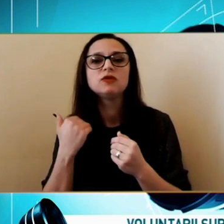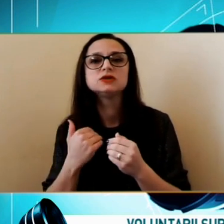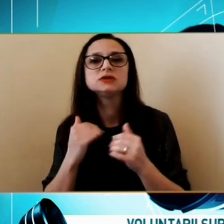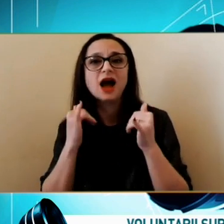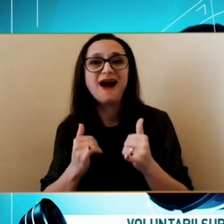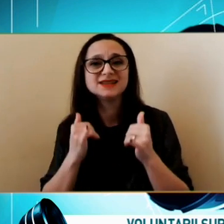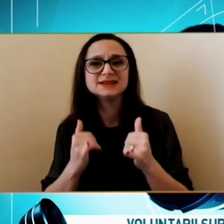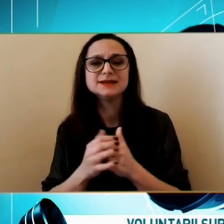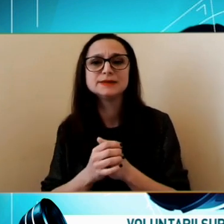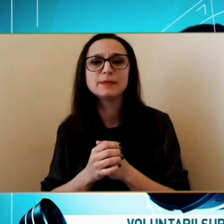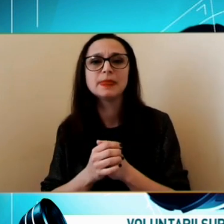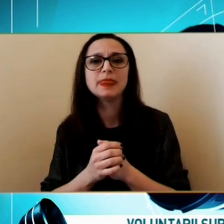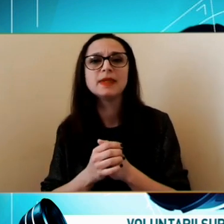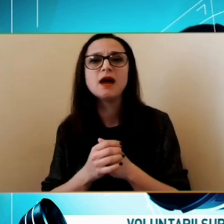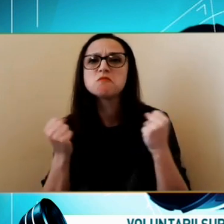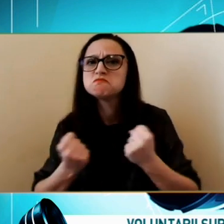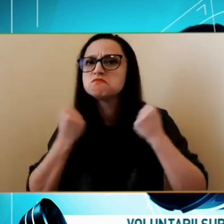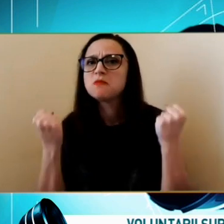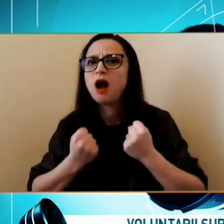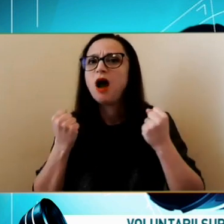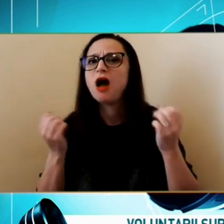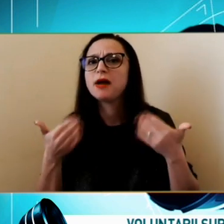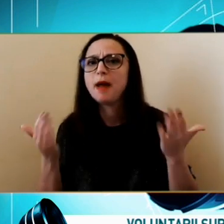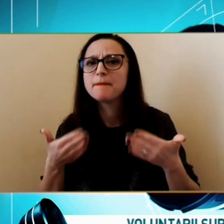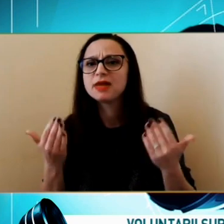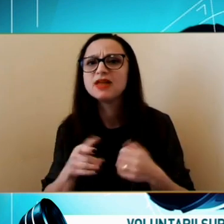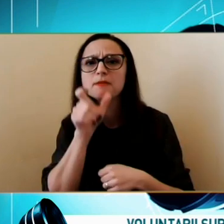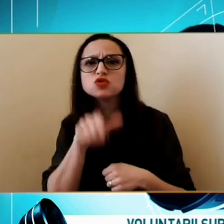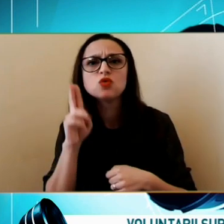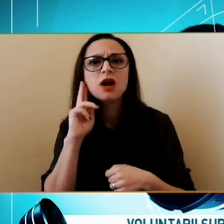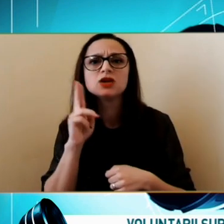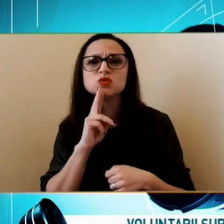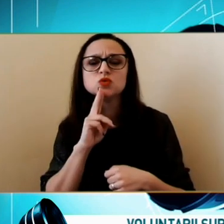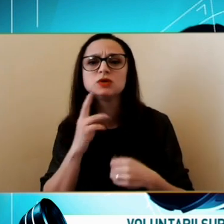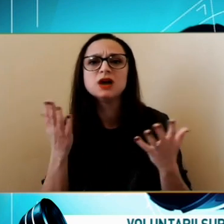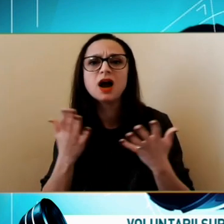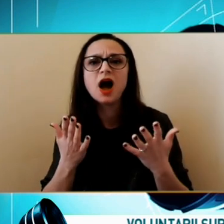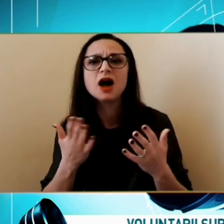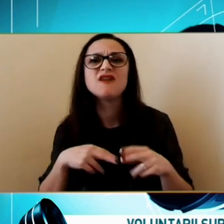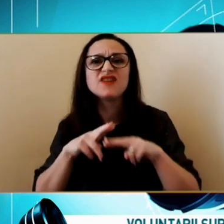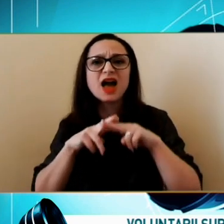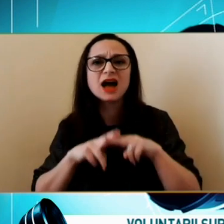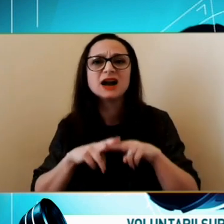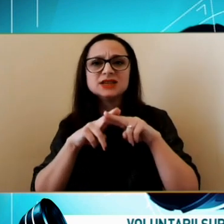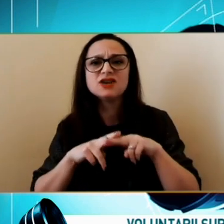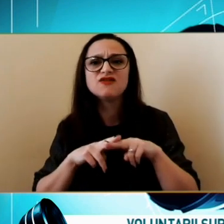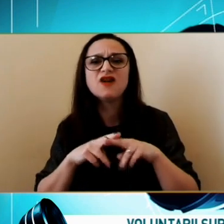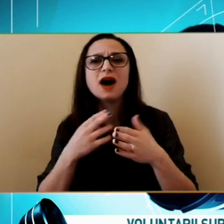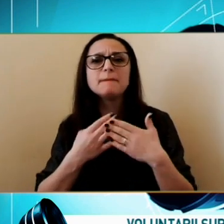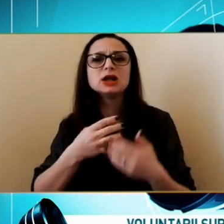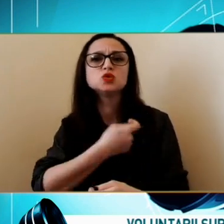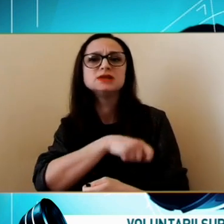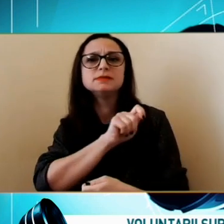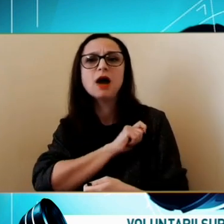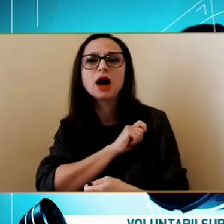S-au mobilizat Au Persoana surdă Care Avea rezervare Pentru Spania Nu